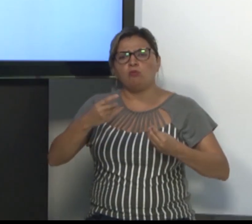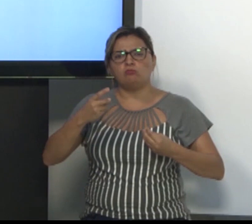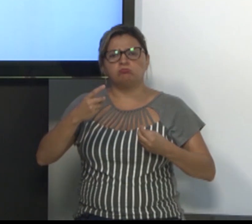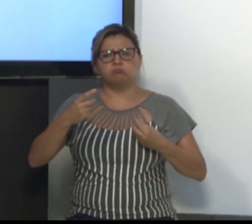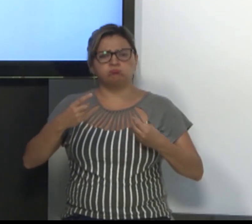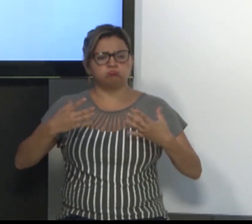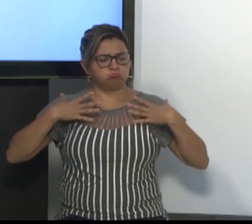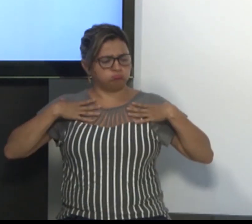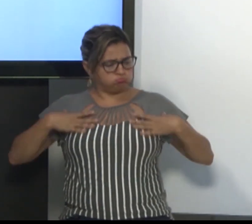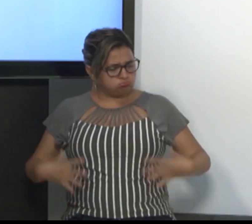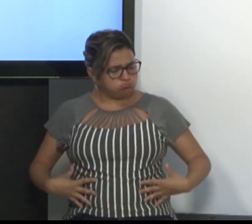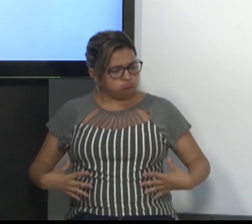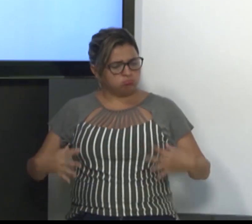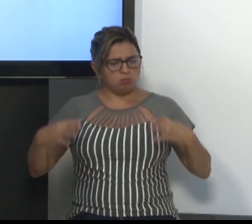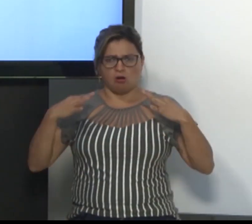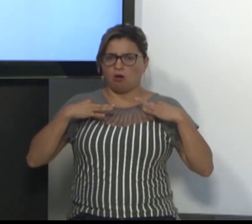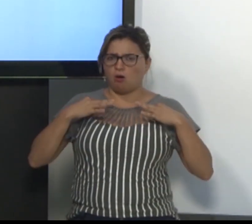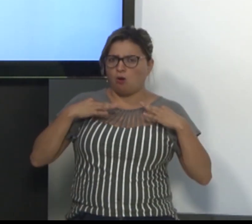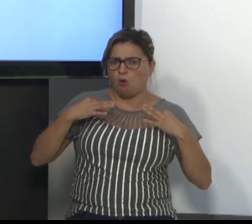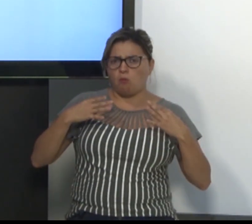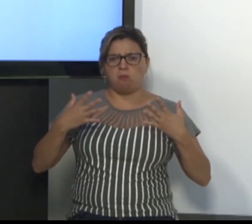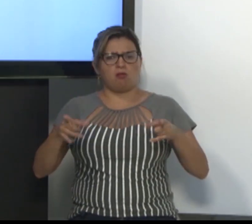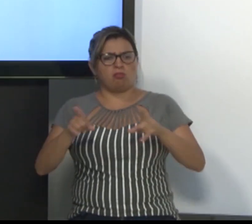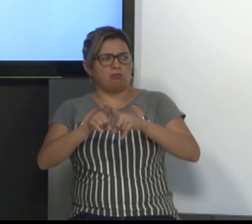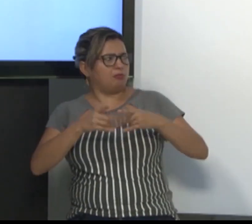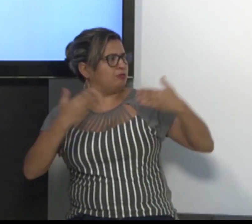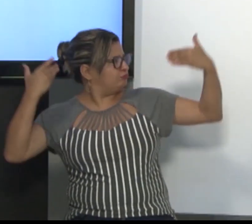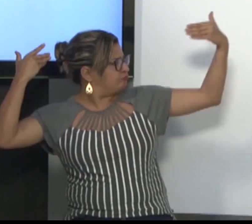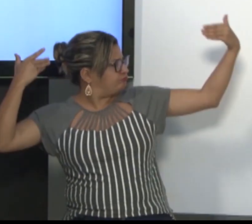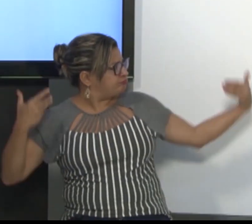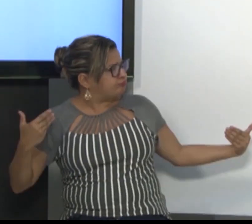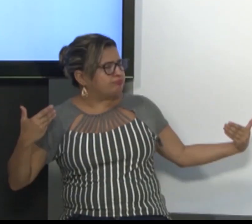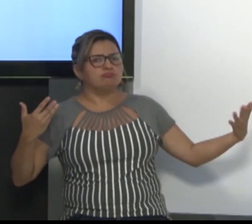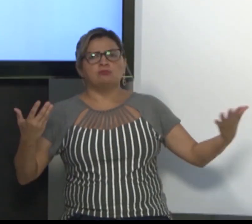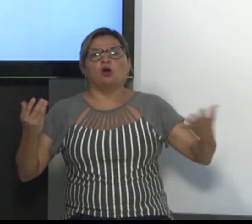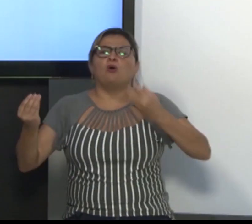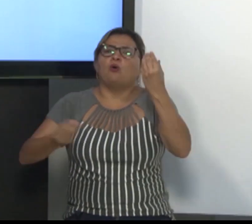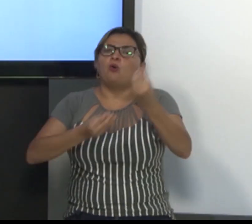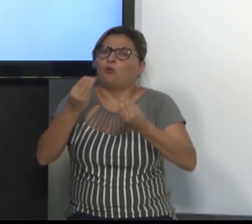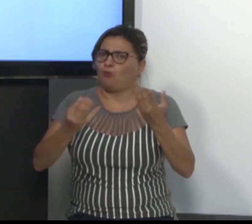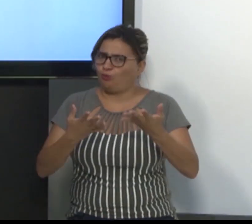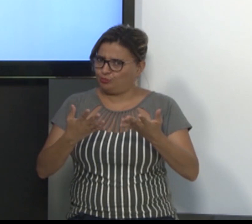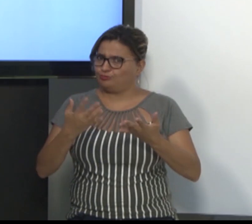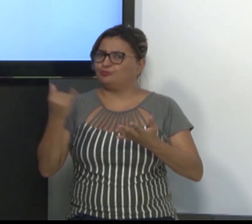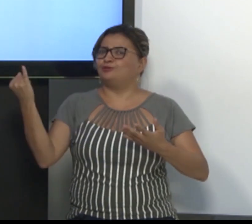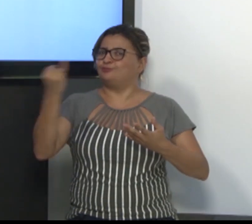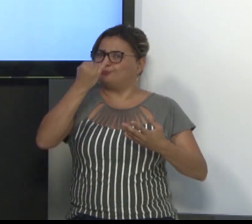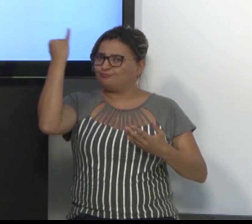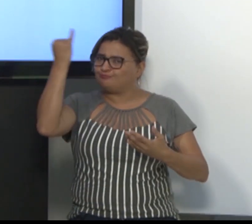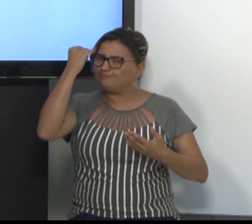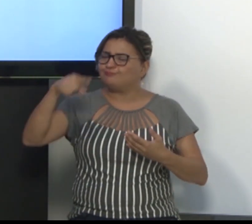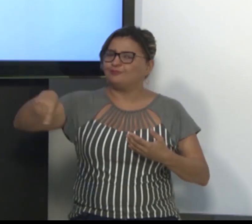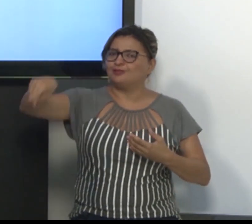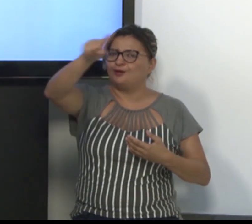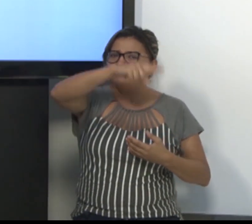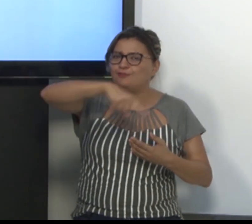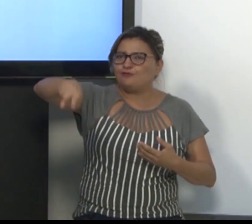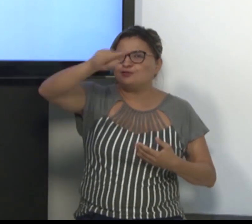Por o corpo, roupa, qual fundo, tudo isso são elementos importantes.